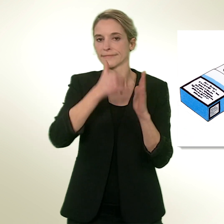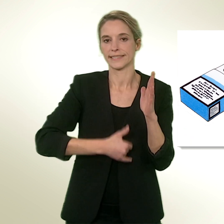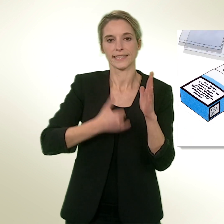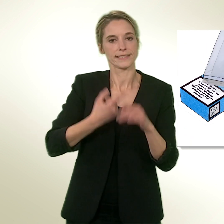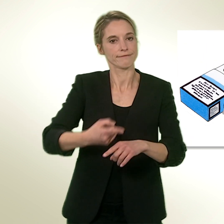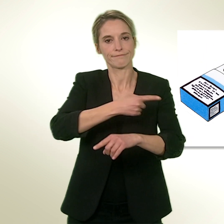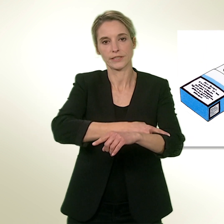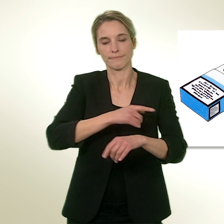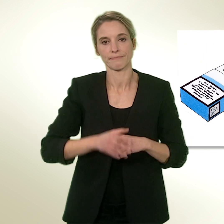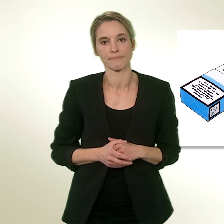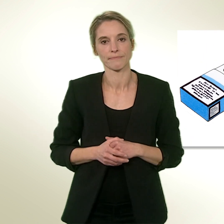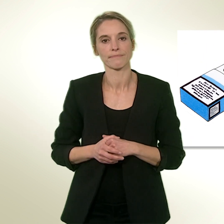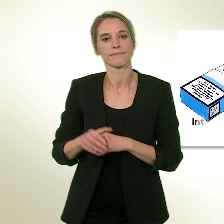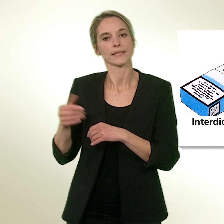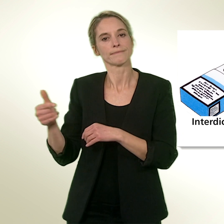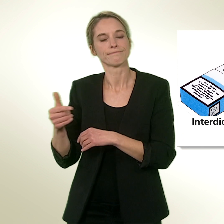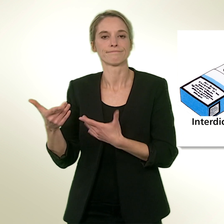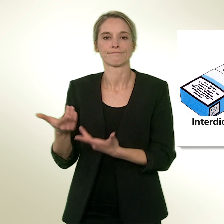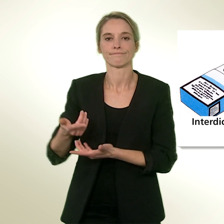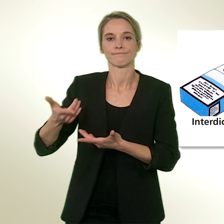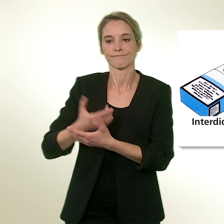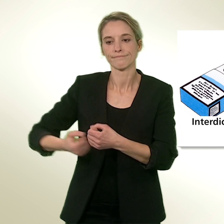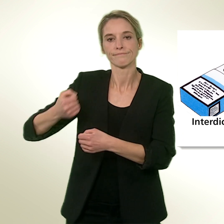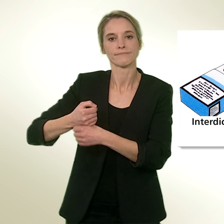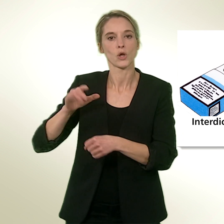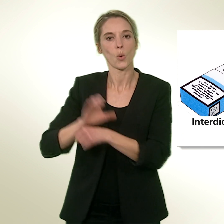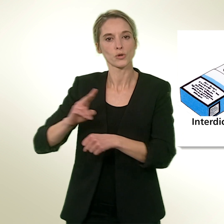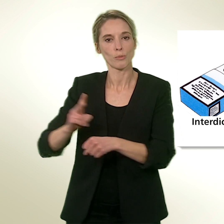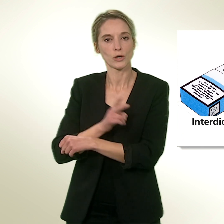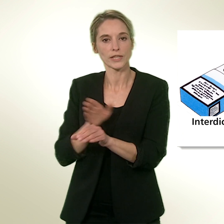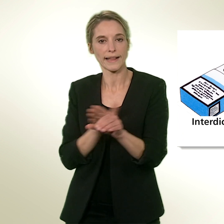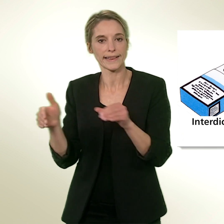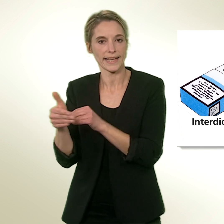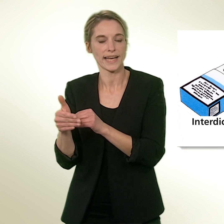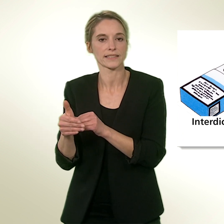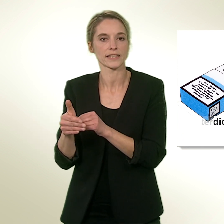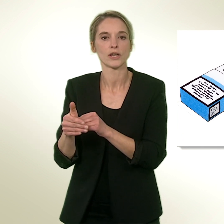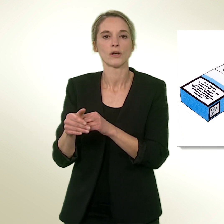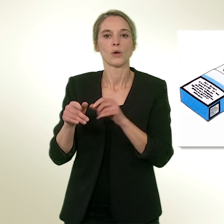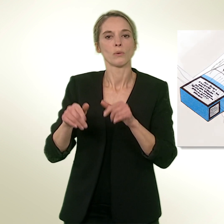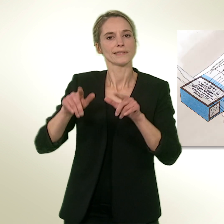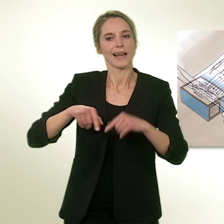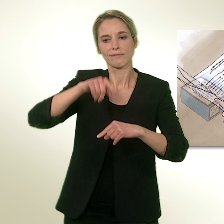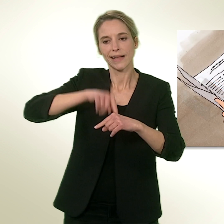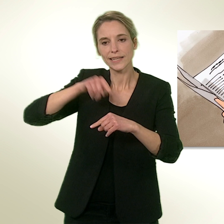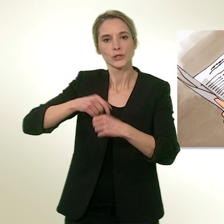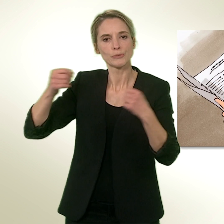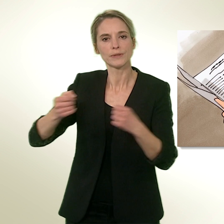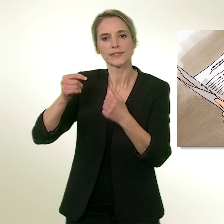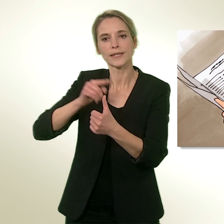loin. Ils ont élaboré un contre-projet indirect qui interdit certaines formes de publicité pour le tabac. De quoi s'agit-il en